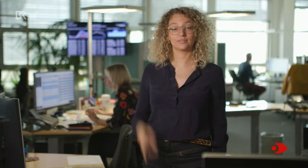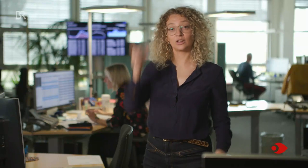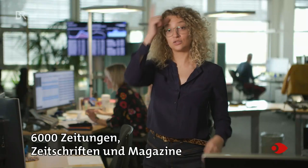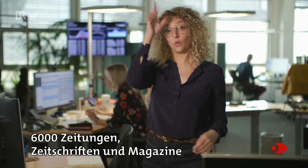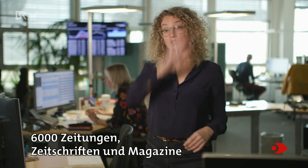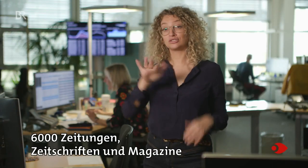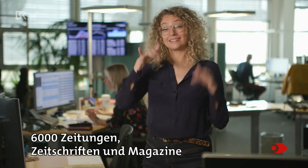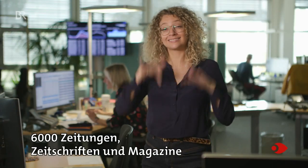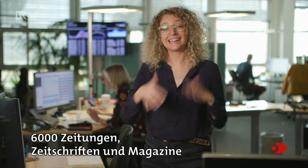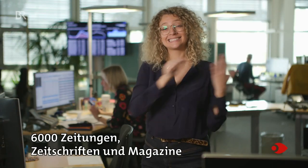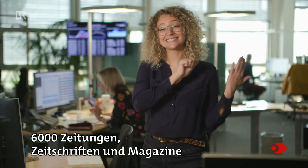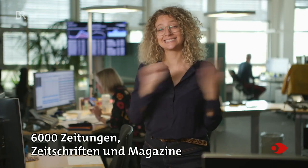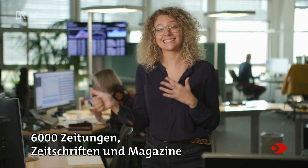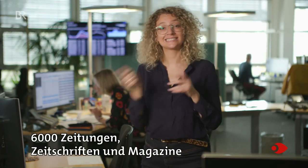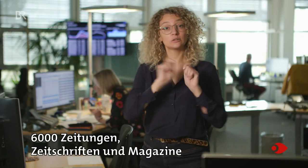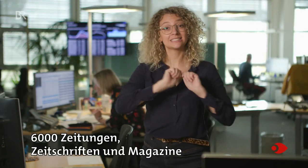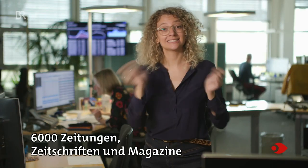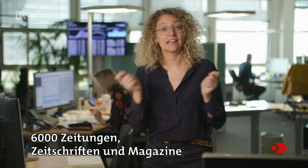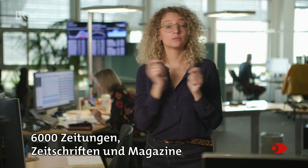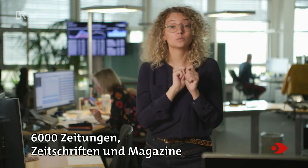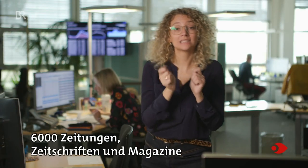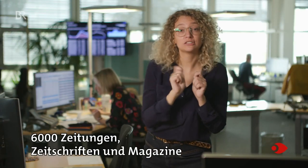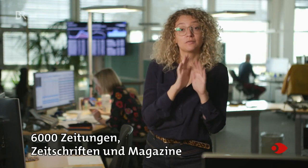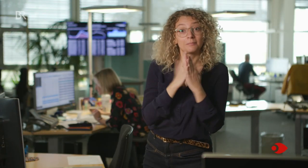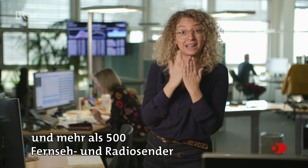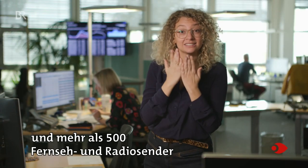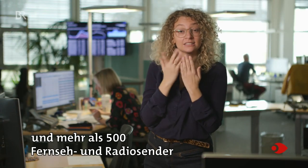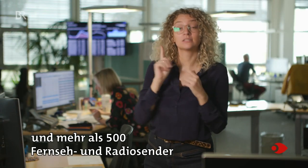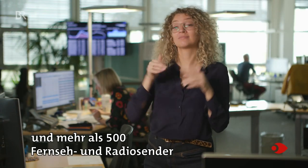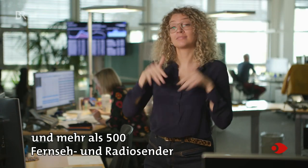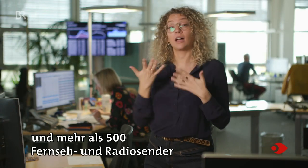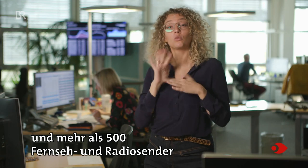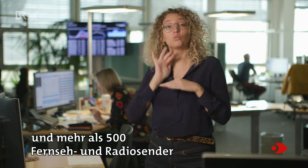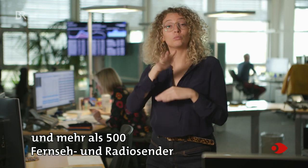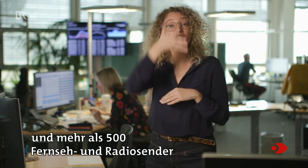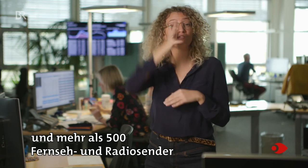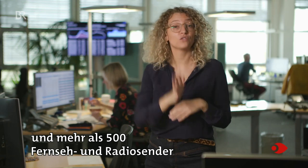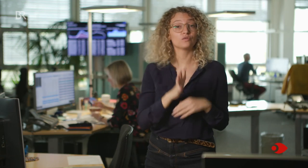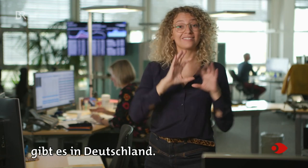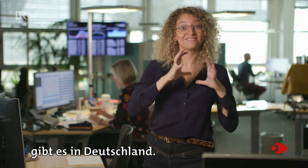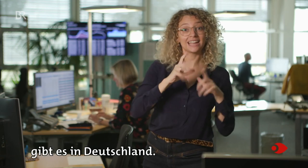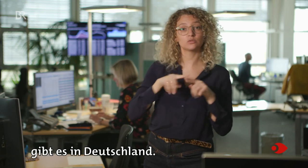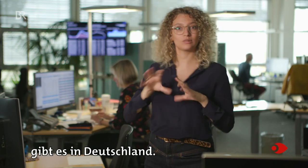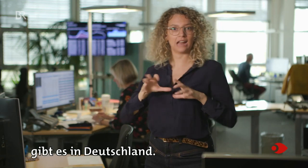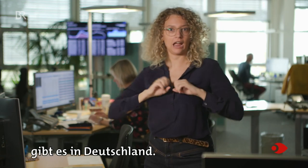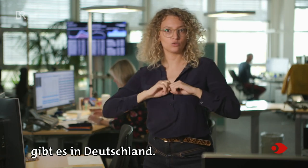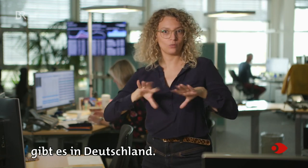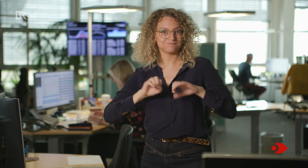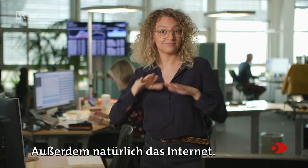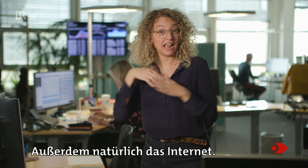6.000 Zeitungen, Zeitschriften und Magazine und mehr als 500 Fernseh- und Radiosender gibt es in Deutschland. Außerdem